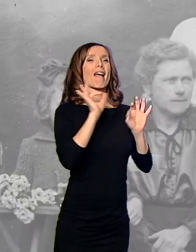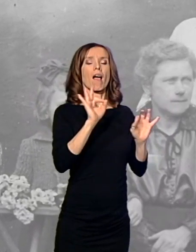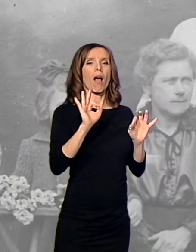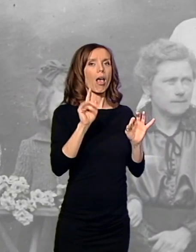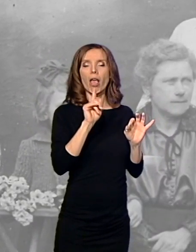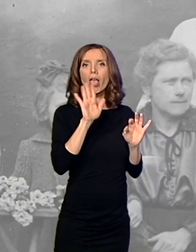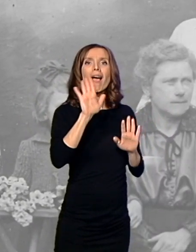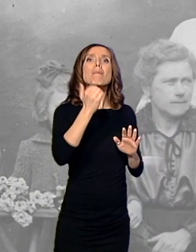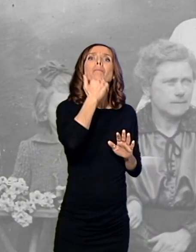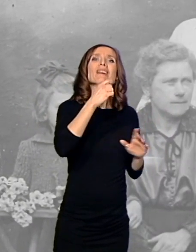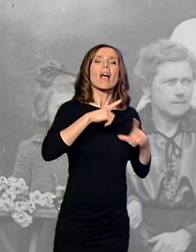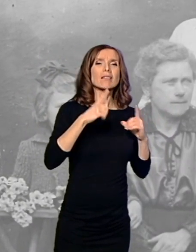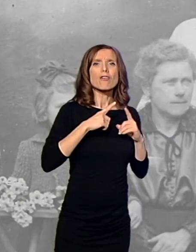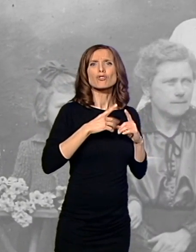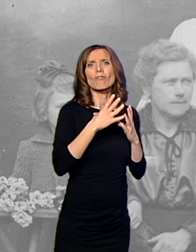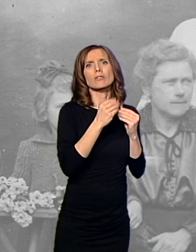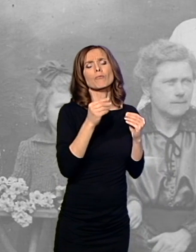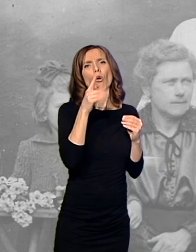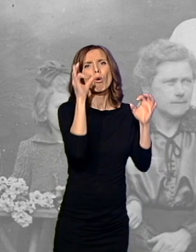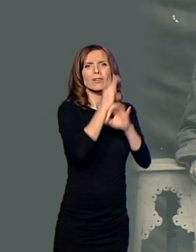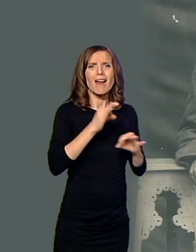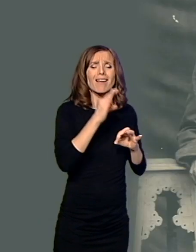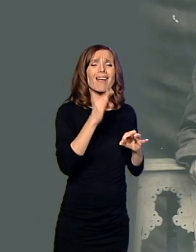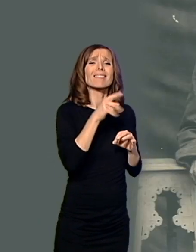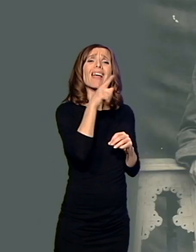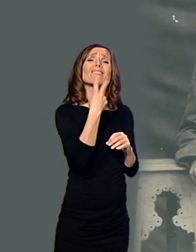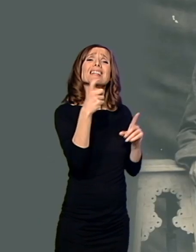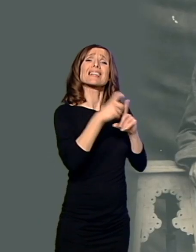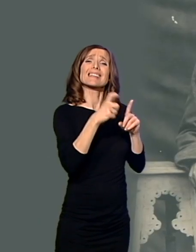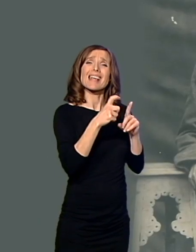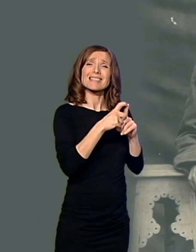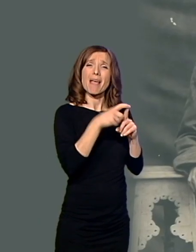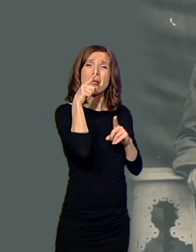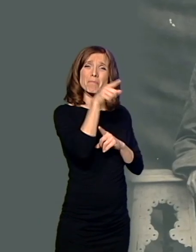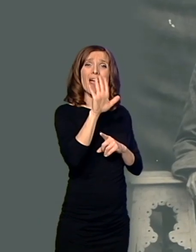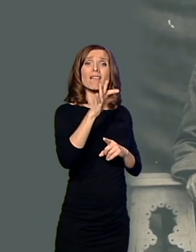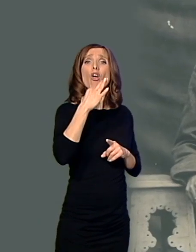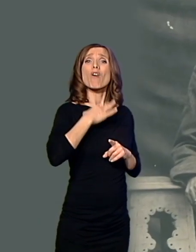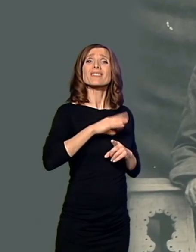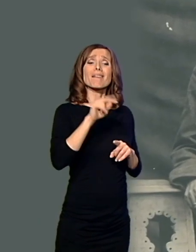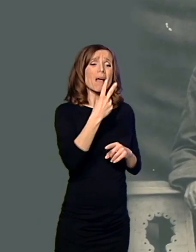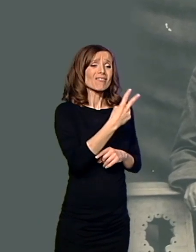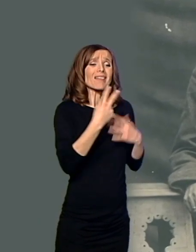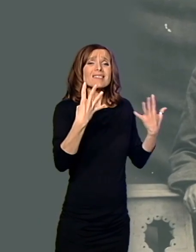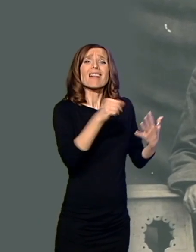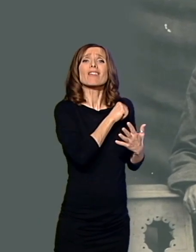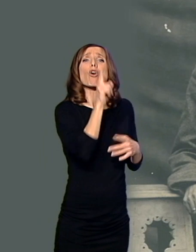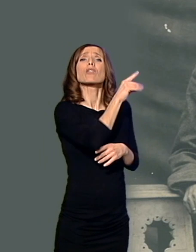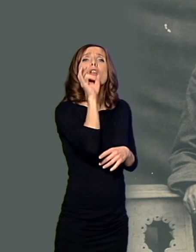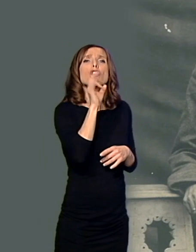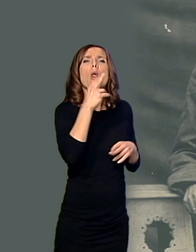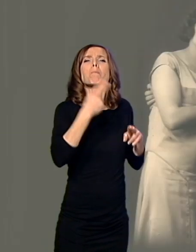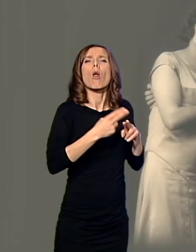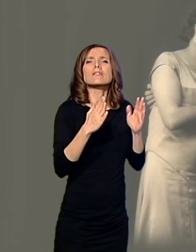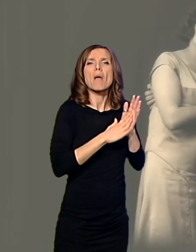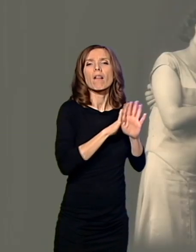decembra 1918. godine u Solunu, od Malarije, u 29. godine umire mu sin Marko. Iz